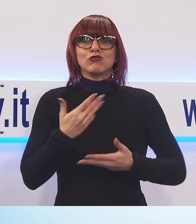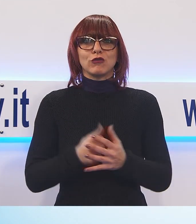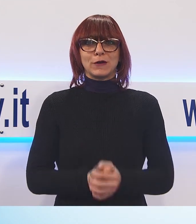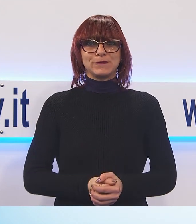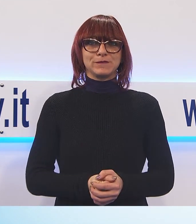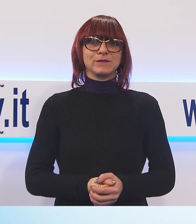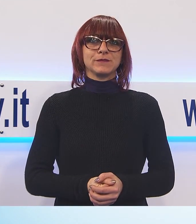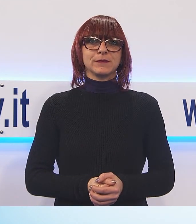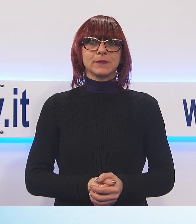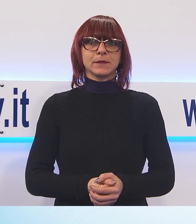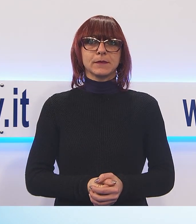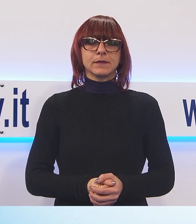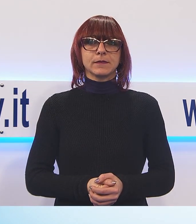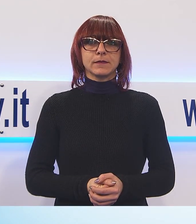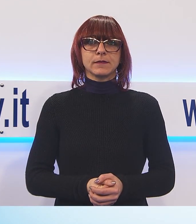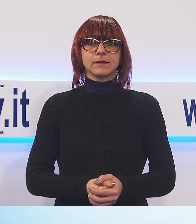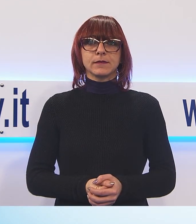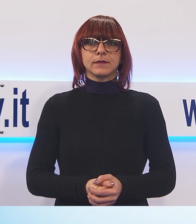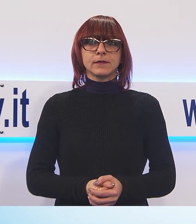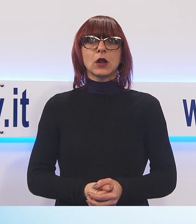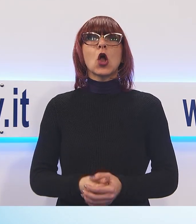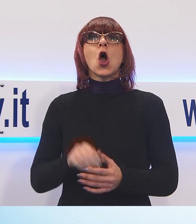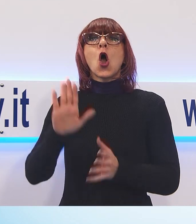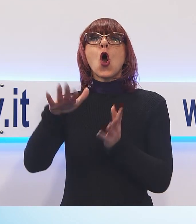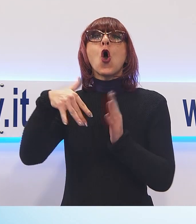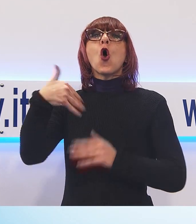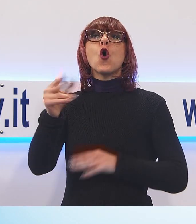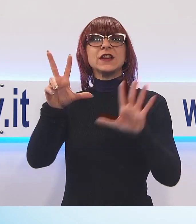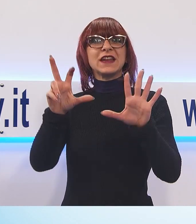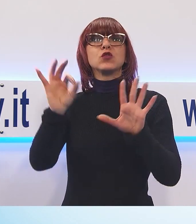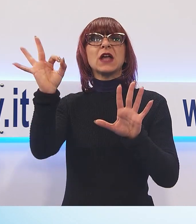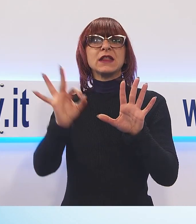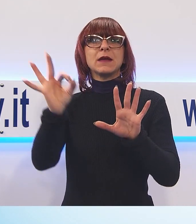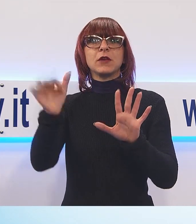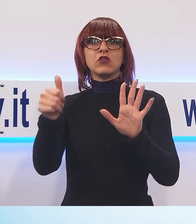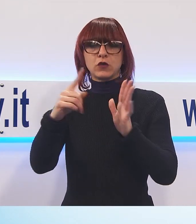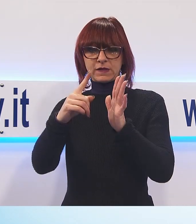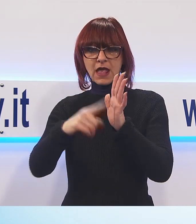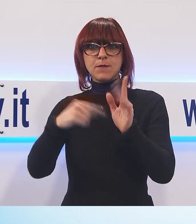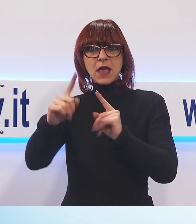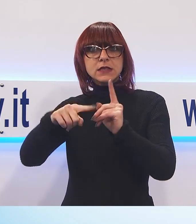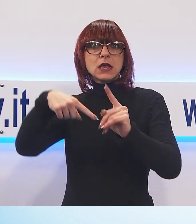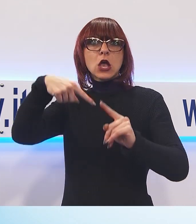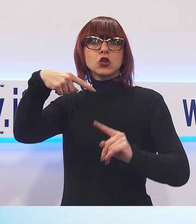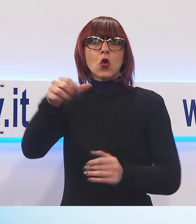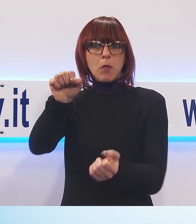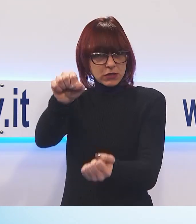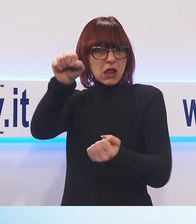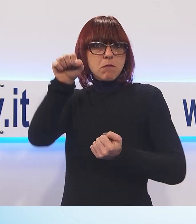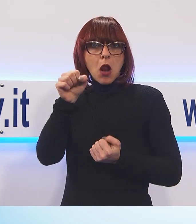da Scuola MED che è oltre l'80% a sei mesi dall'acquisizione del diploma.